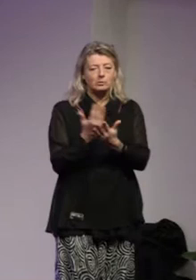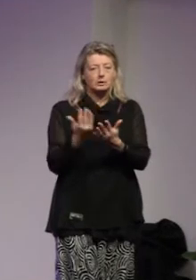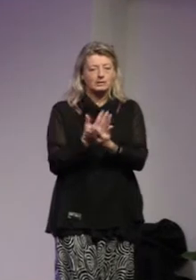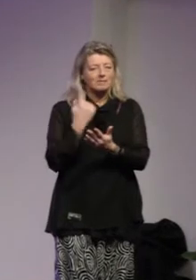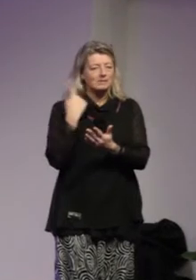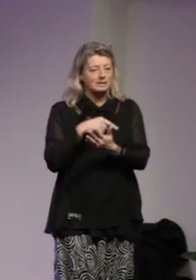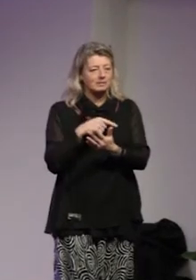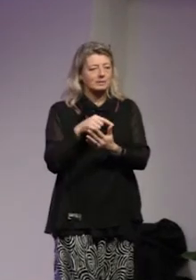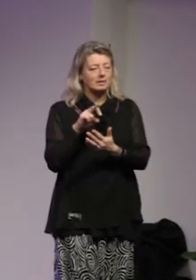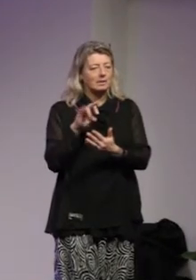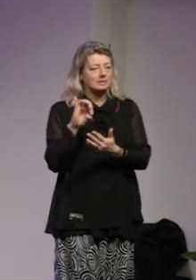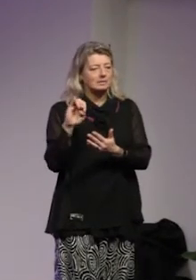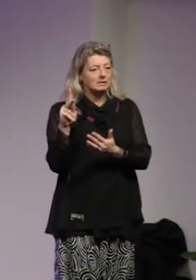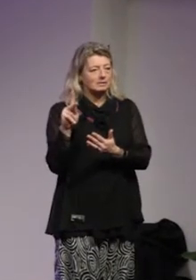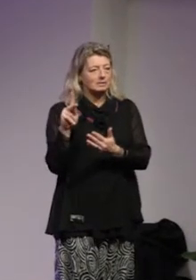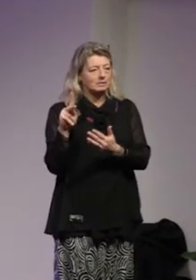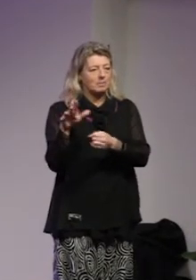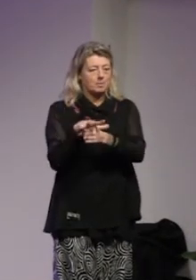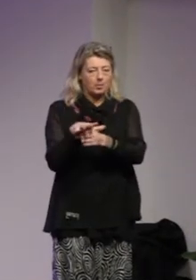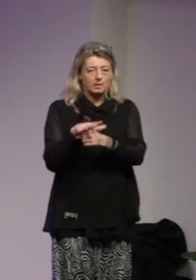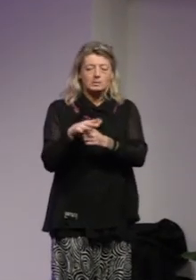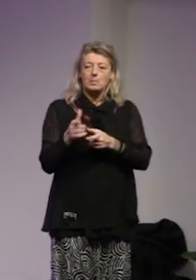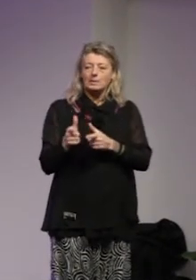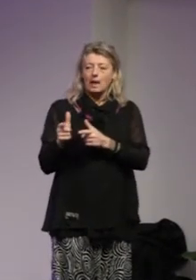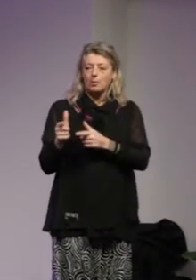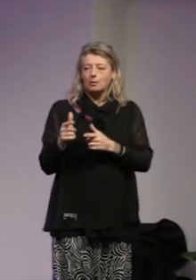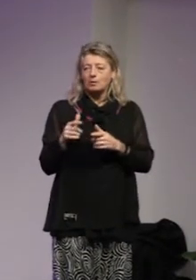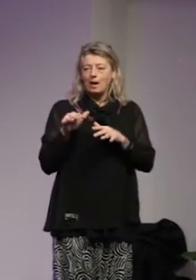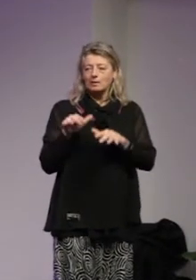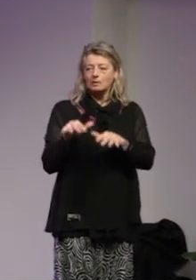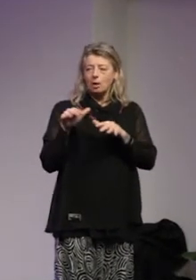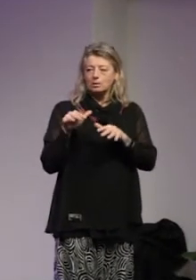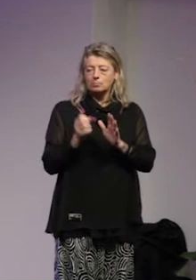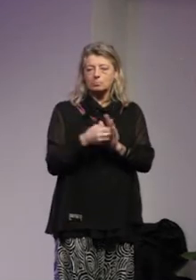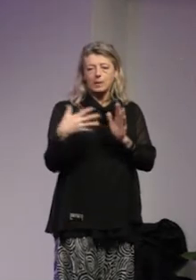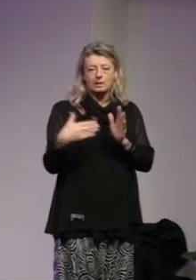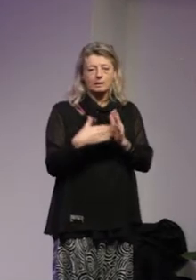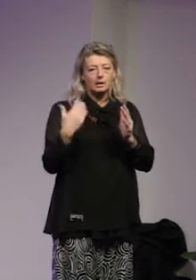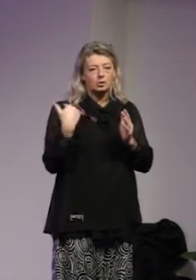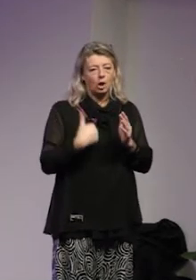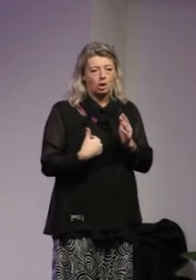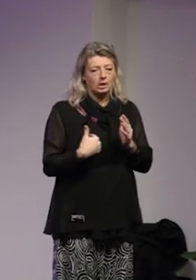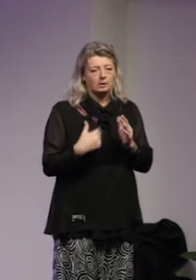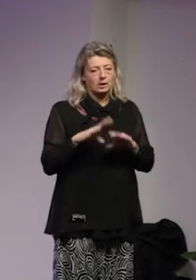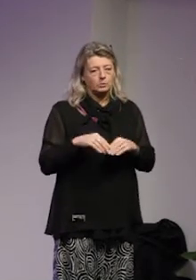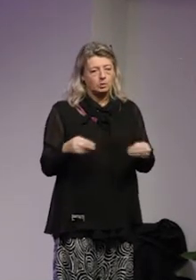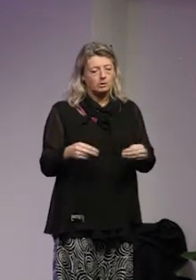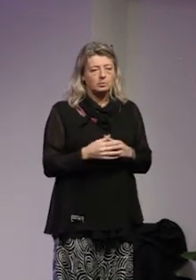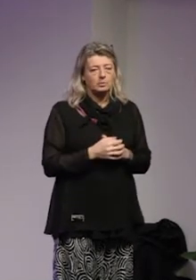rasistiskt håll som terrorattentat utmynnat i dödlig utgång